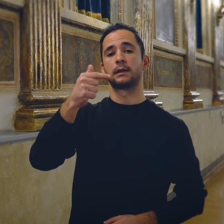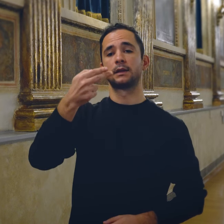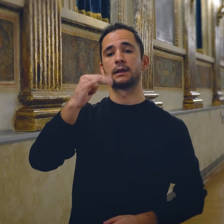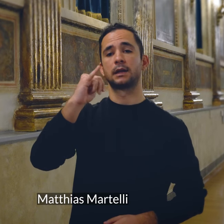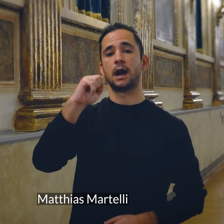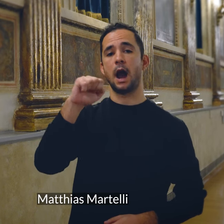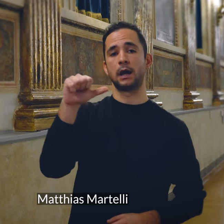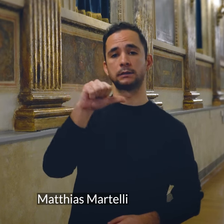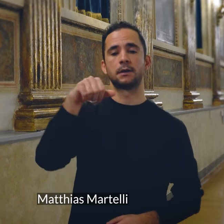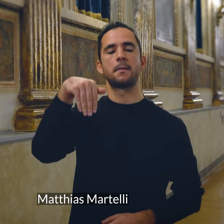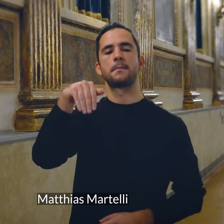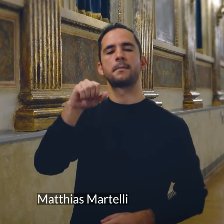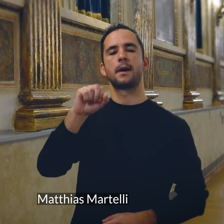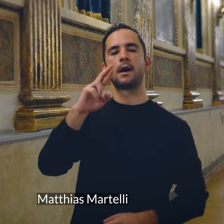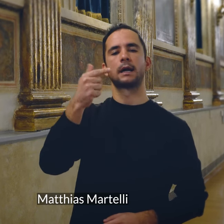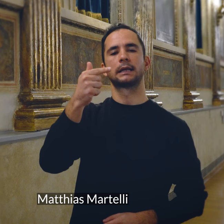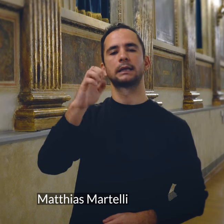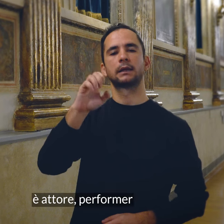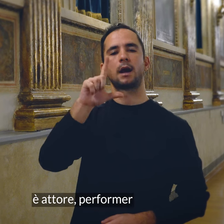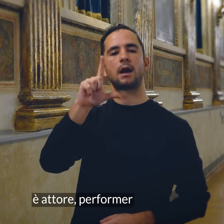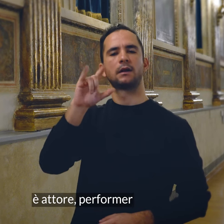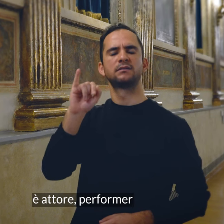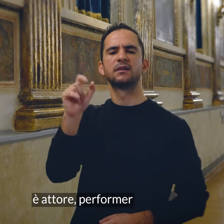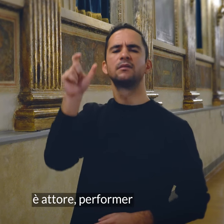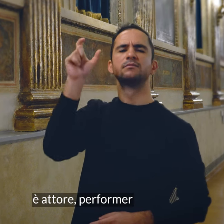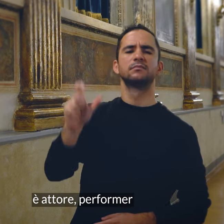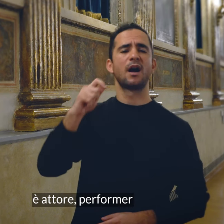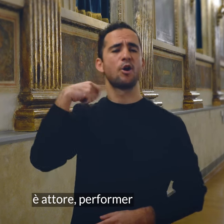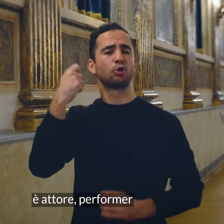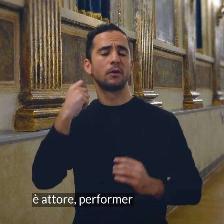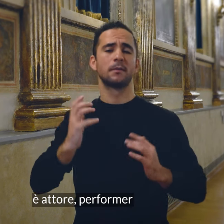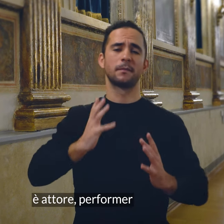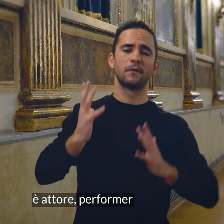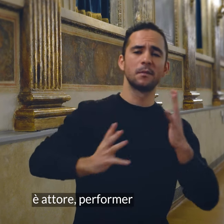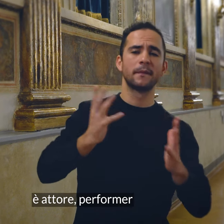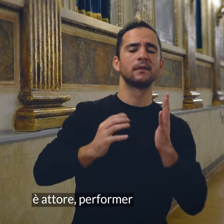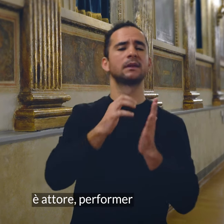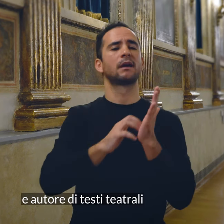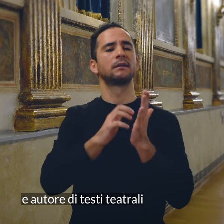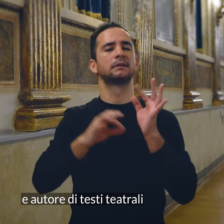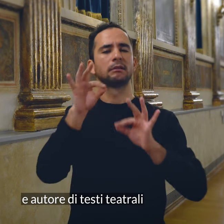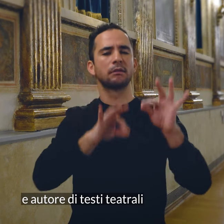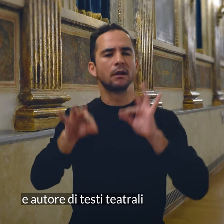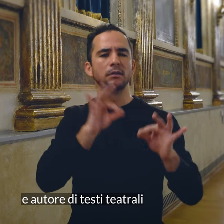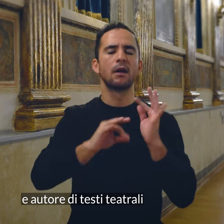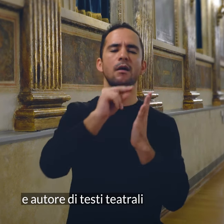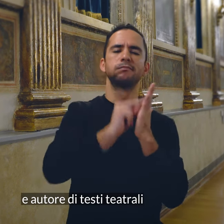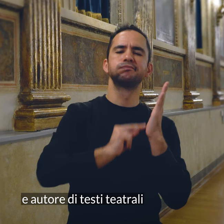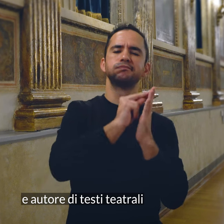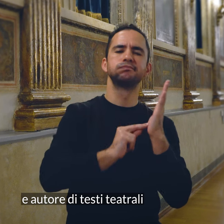Mattias Martelli è attore, performer e autore di testi teatrali